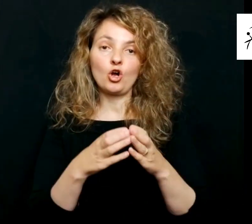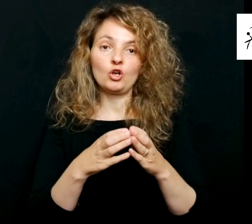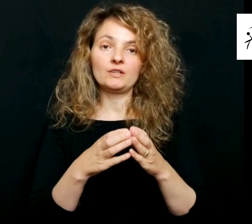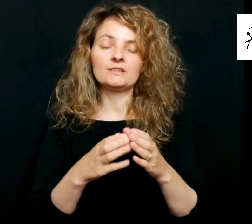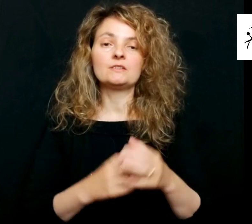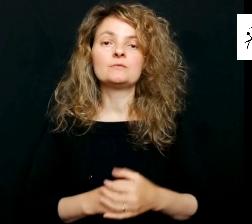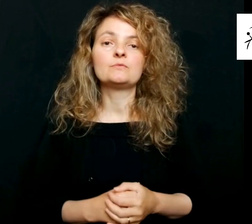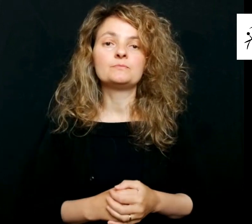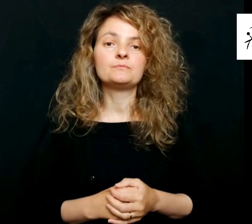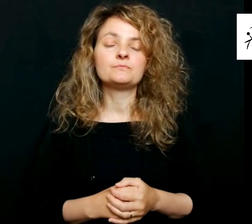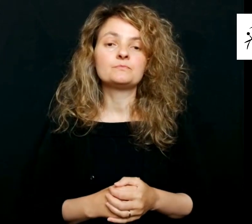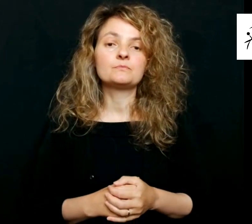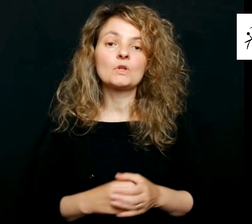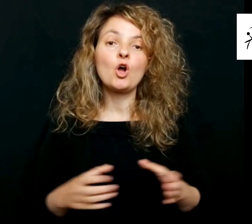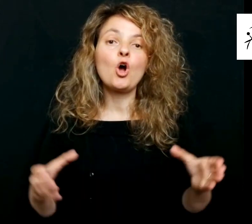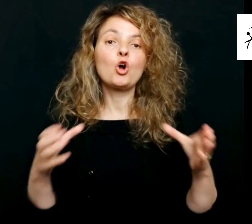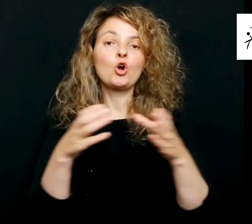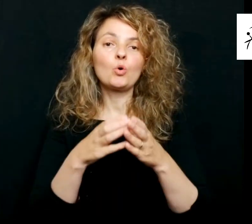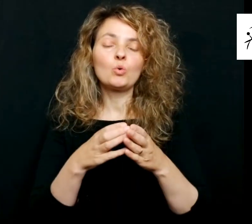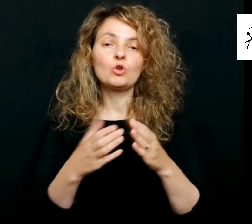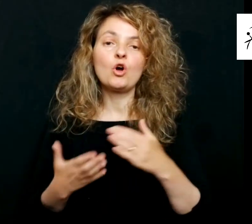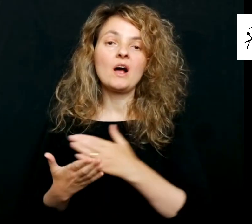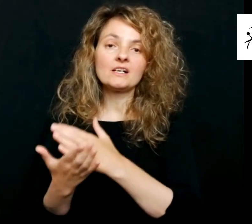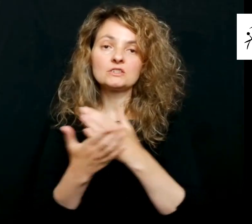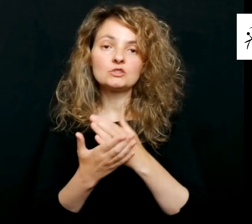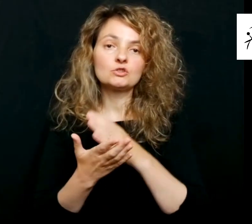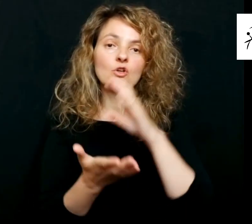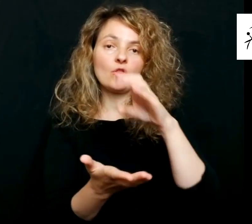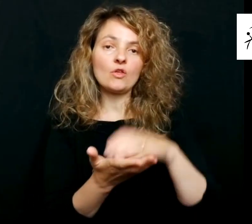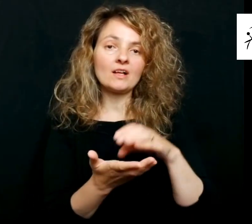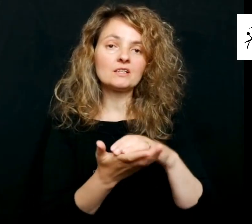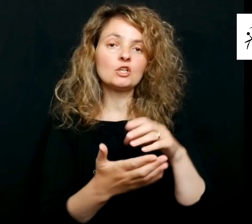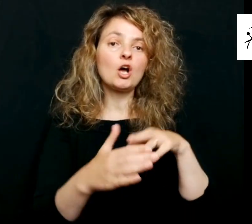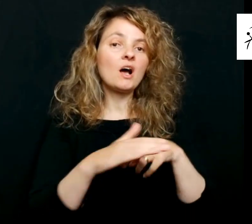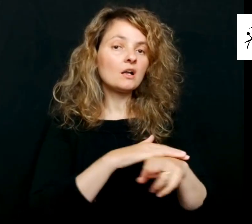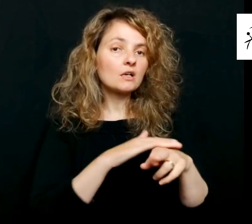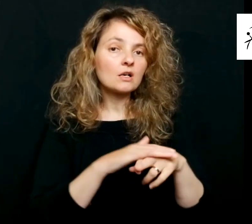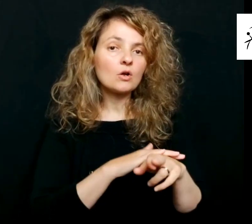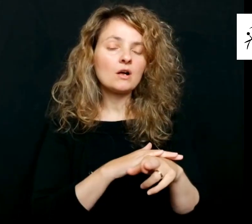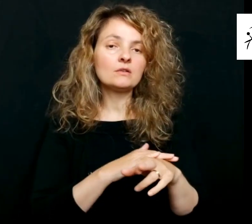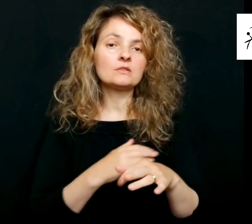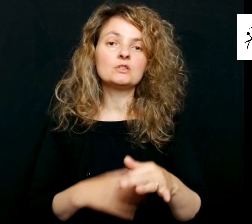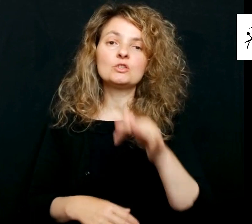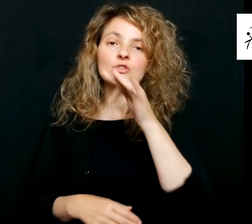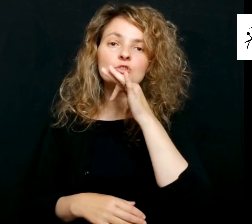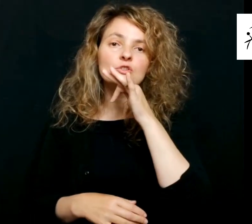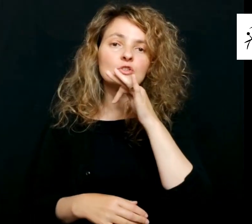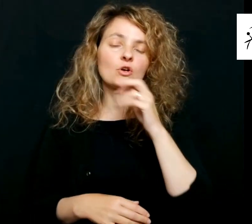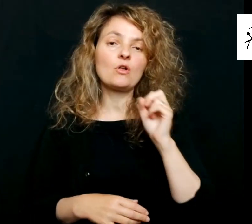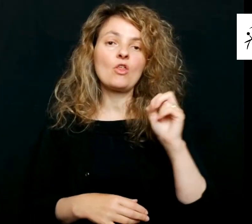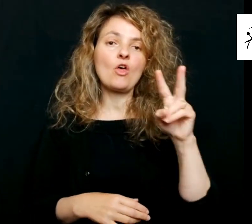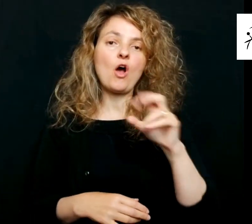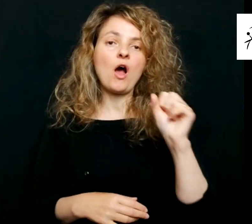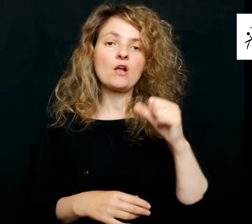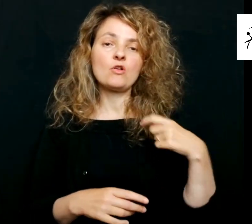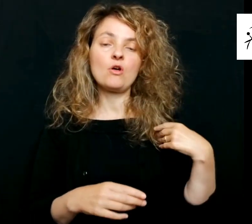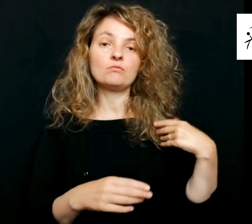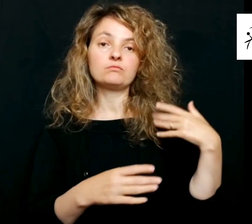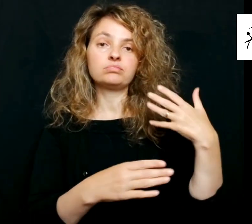colectivo. Un conjunto, estudios, centros y recursos que continúa en el aire 12 años más